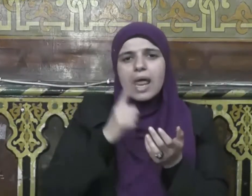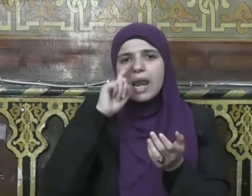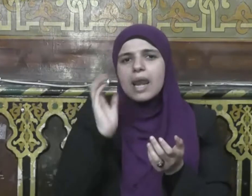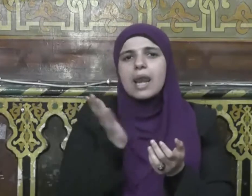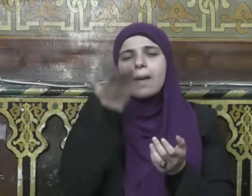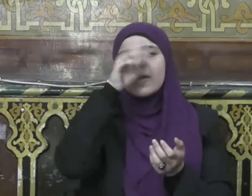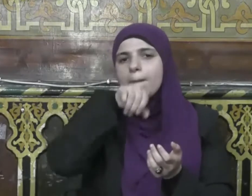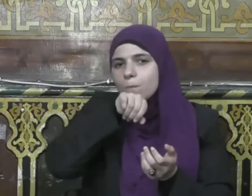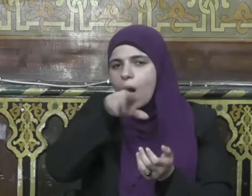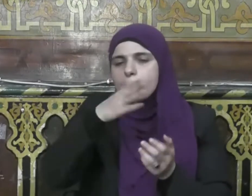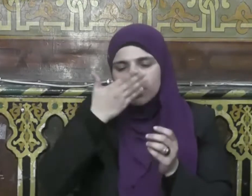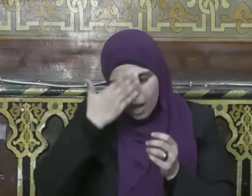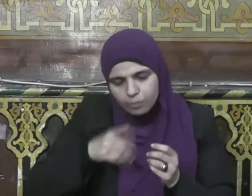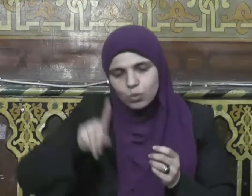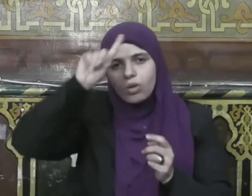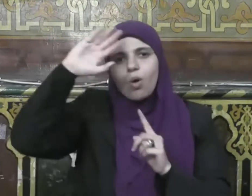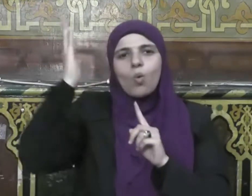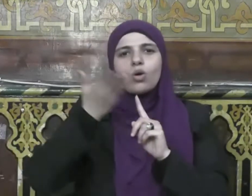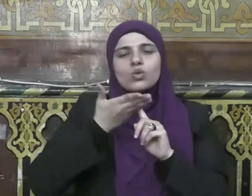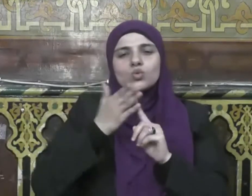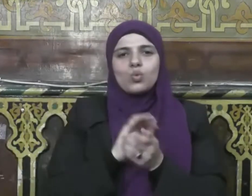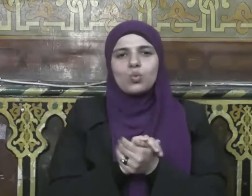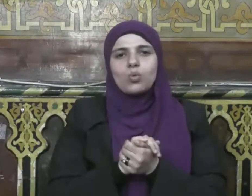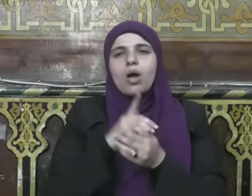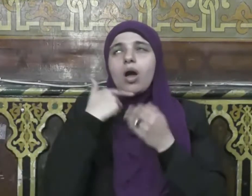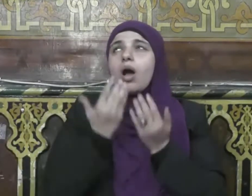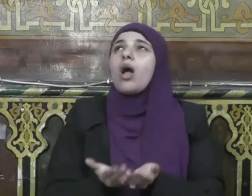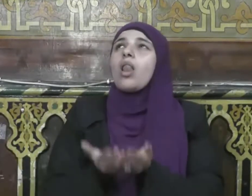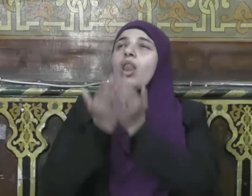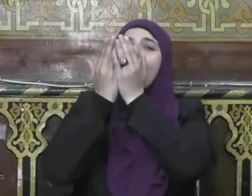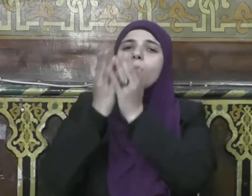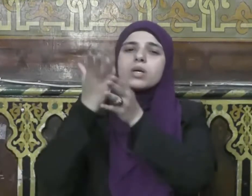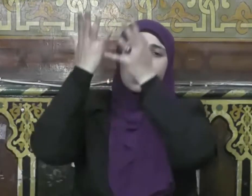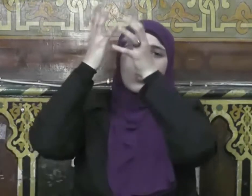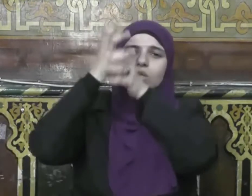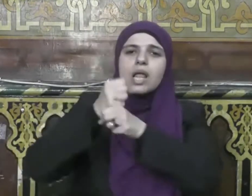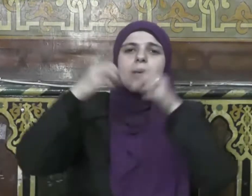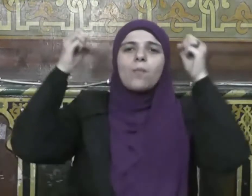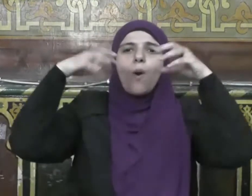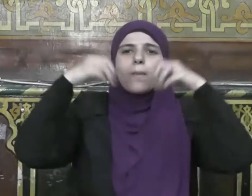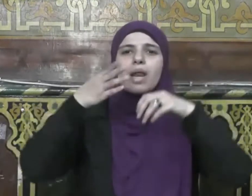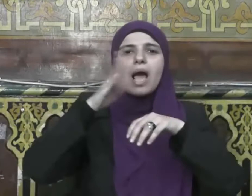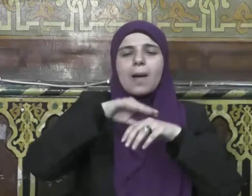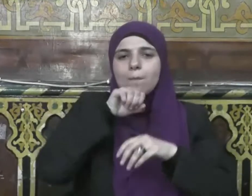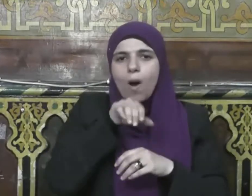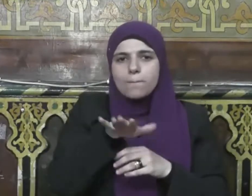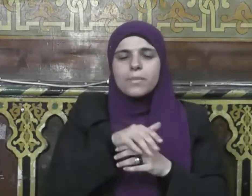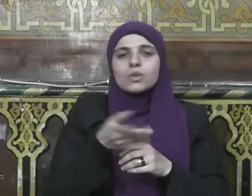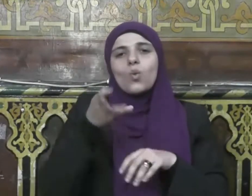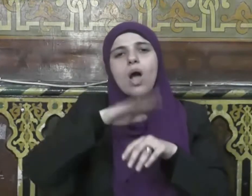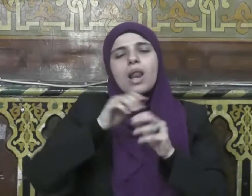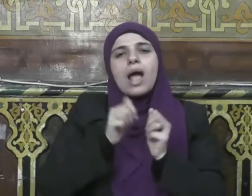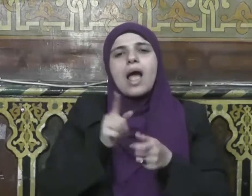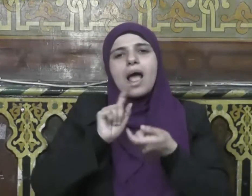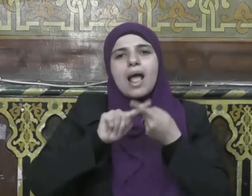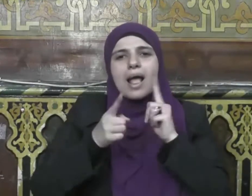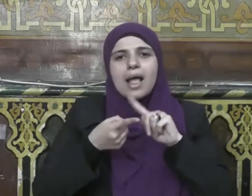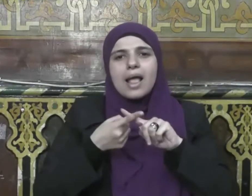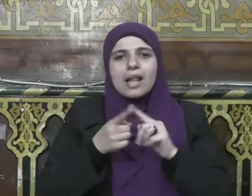وسلم وبارك عليه وعلى آله وصحبه أجمعين ومن تبعهم بإحسان إلى يوم